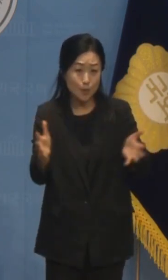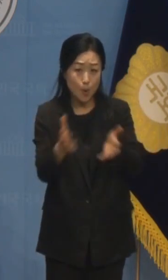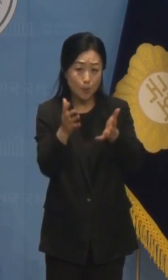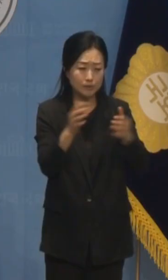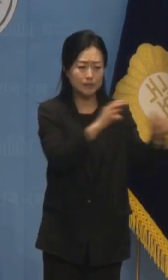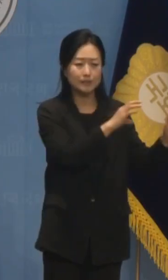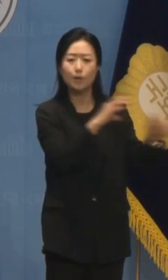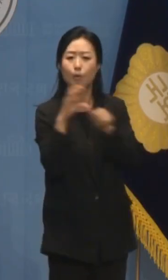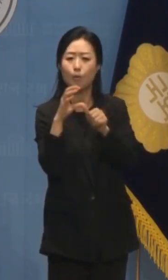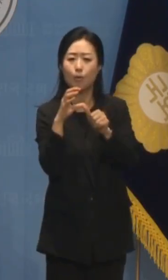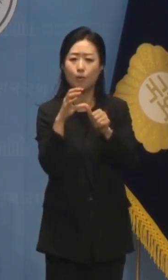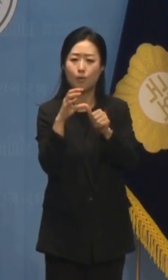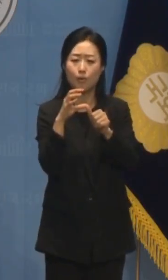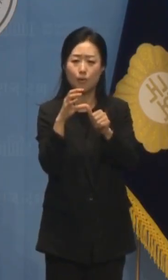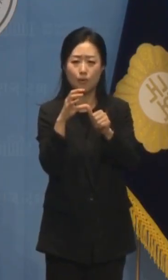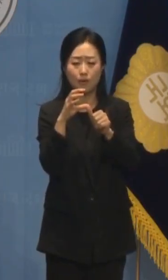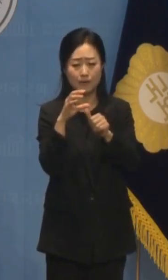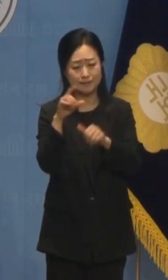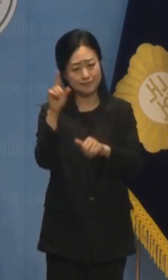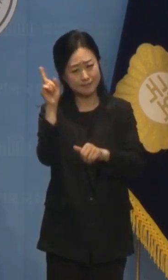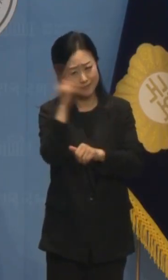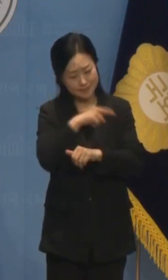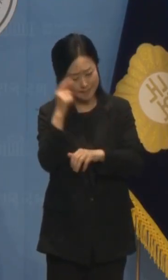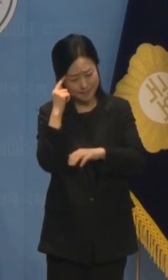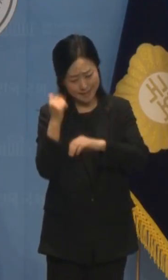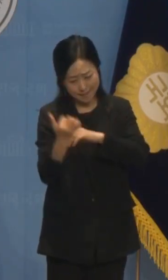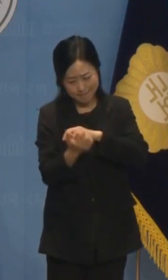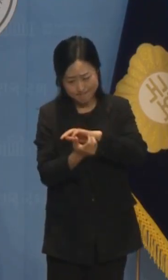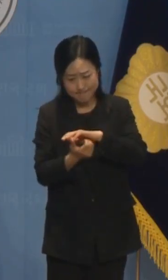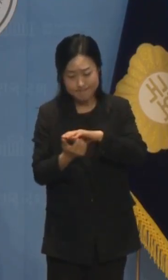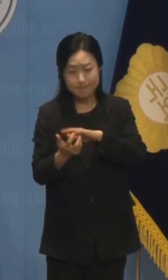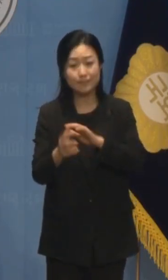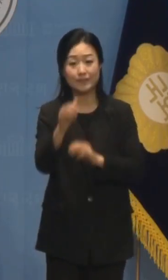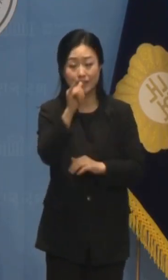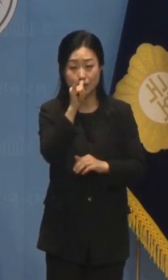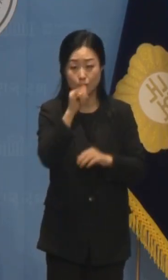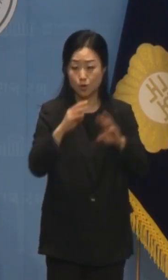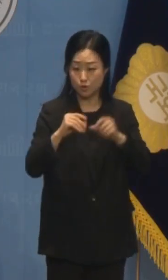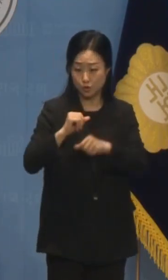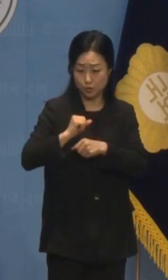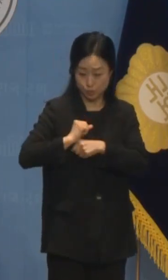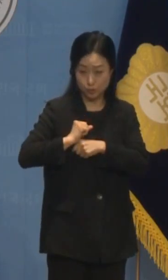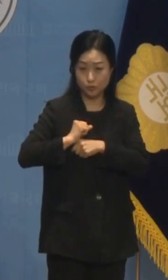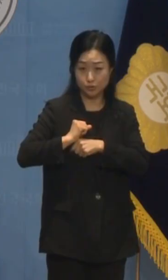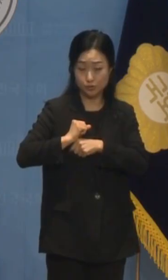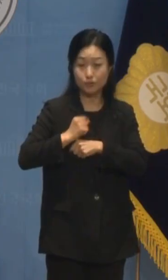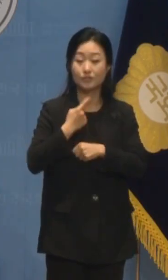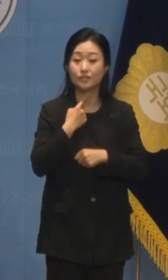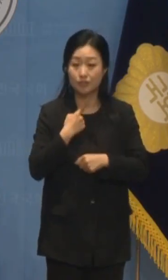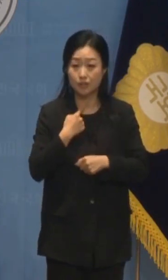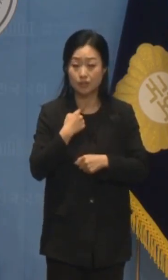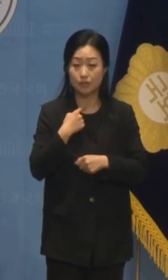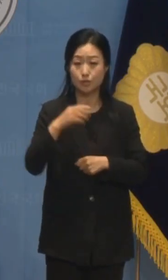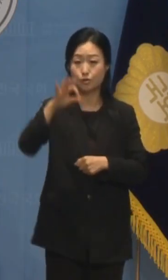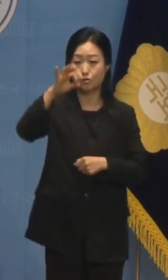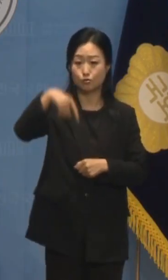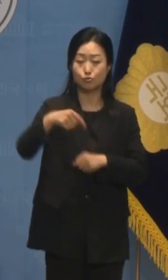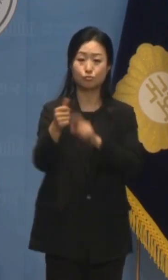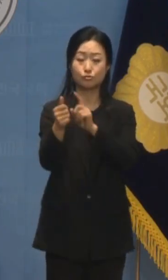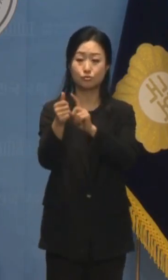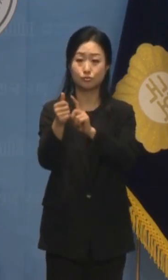활용하려는 불순한 계획을 세우고 있습니다. 육군 중장 출신이라는 여당의